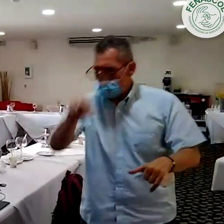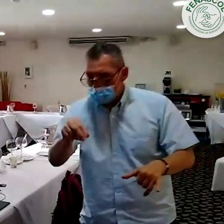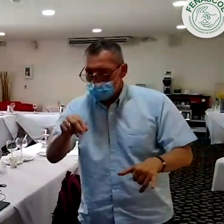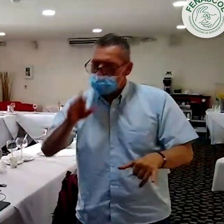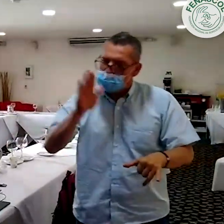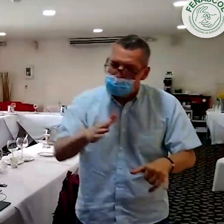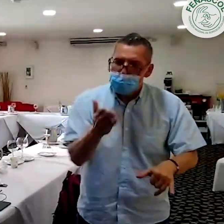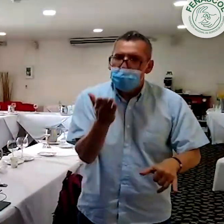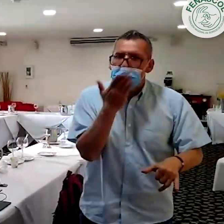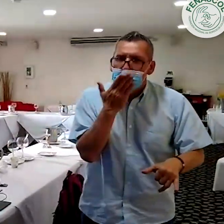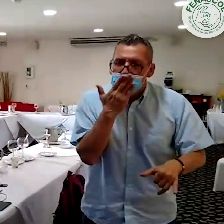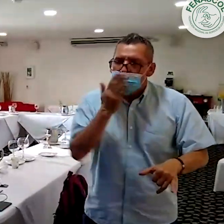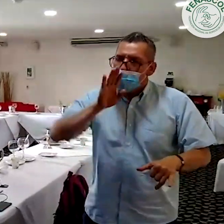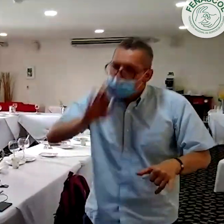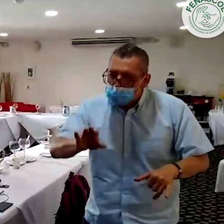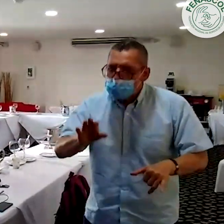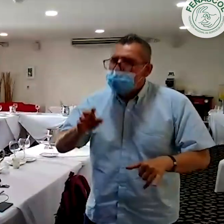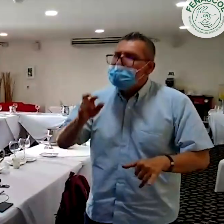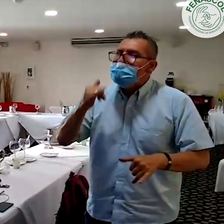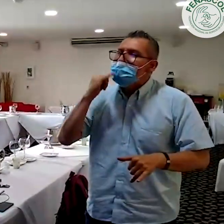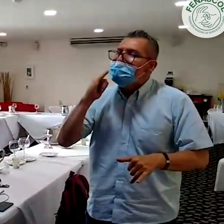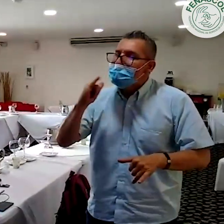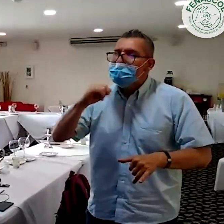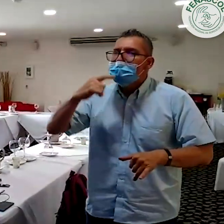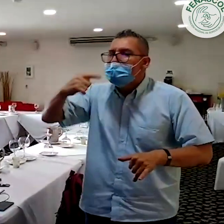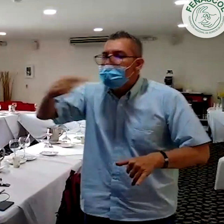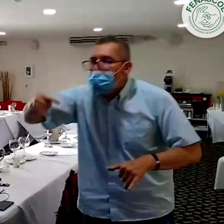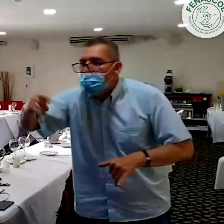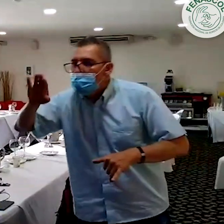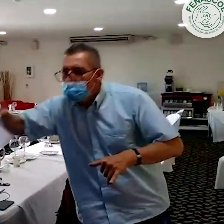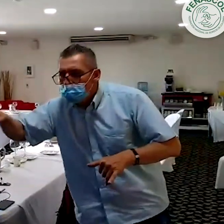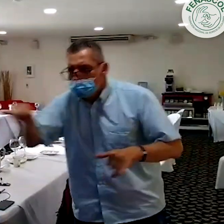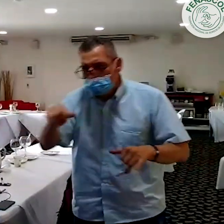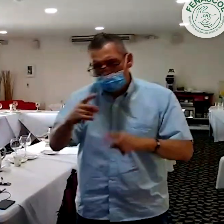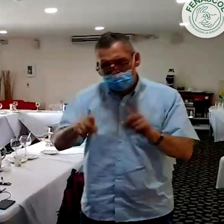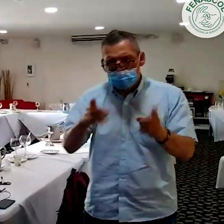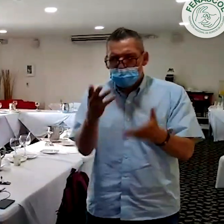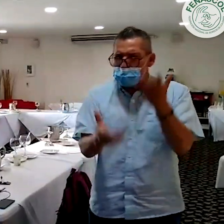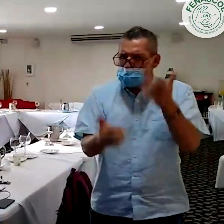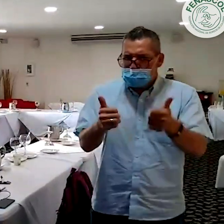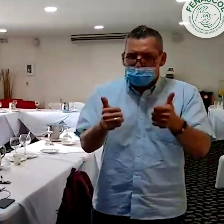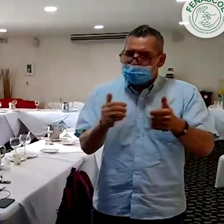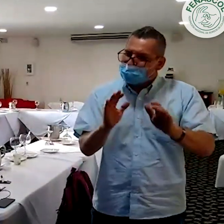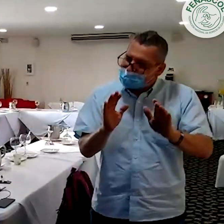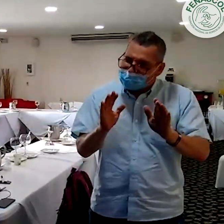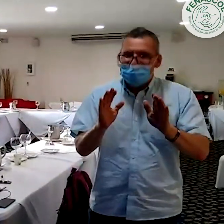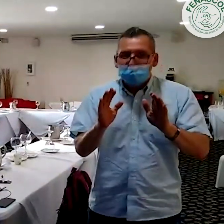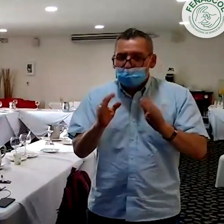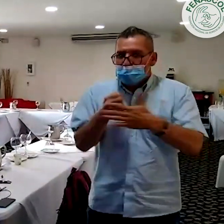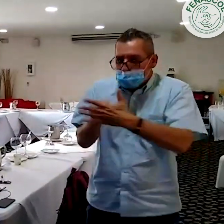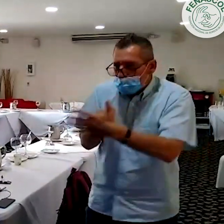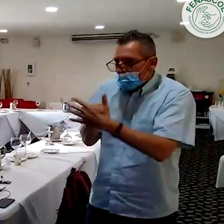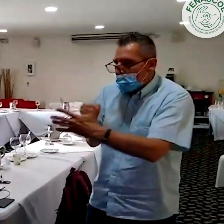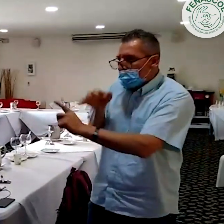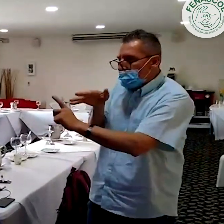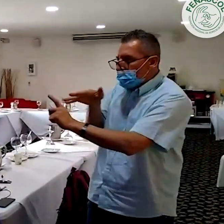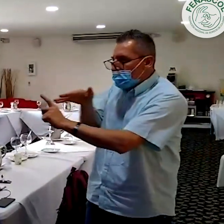si desde su perspectiva la comunidad y la lengua de señas son equiparables o no a las lenguas indígenas como idioma y